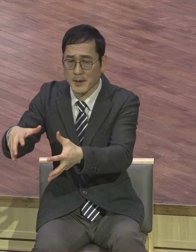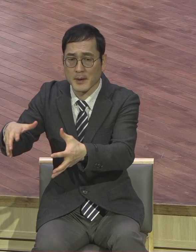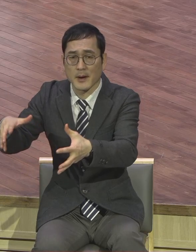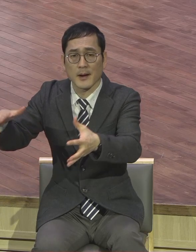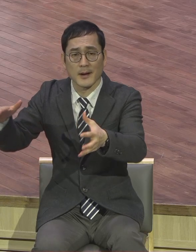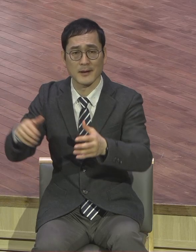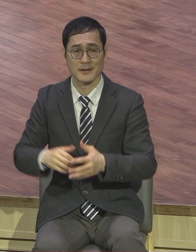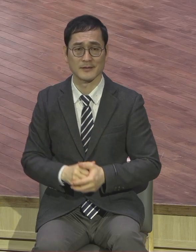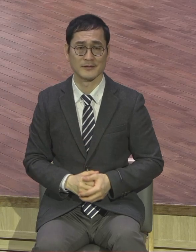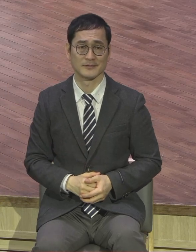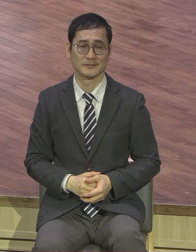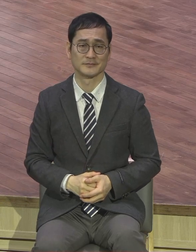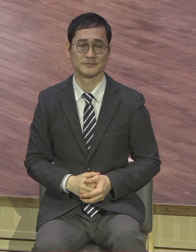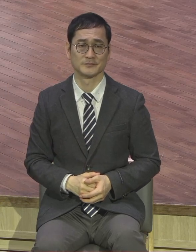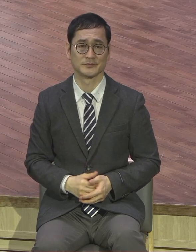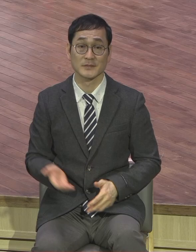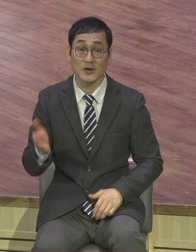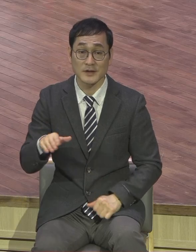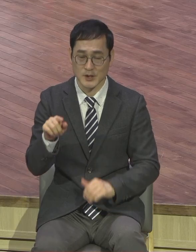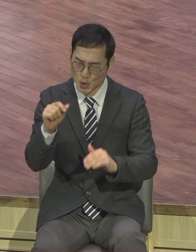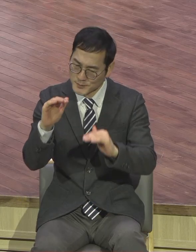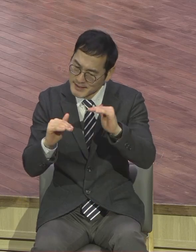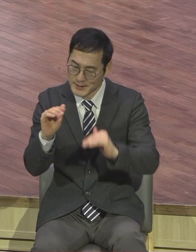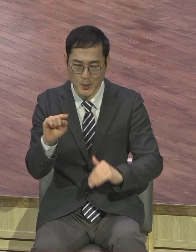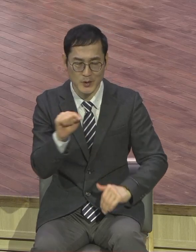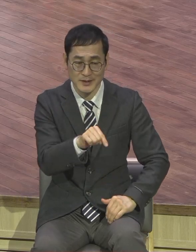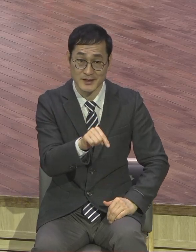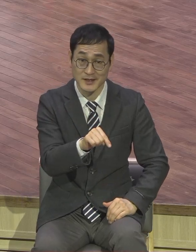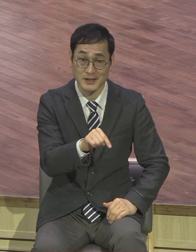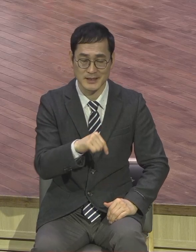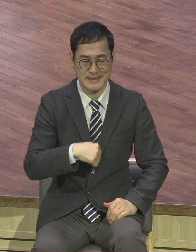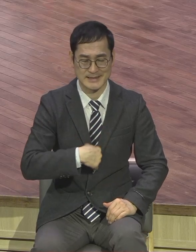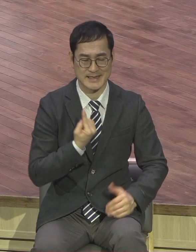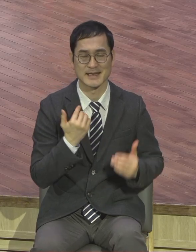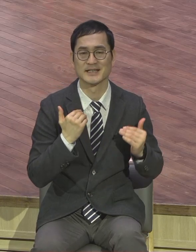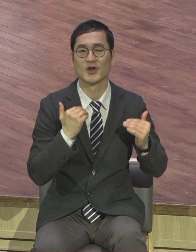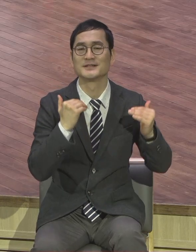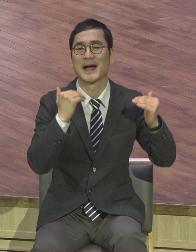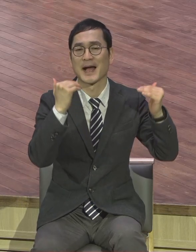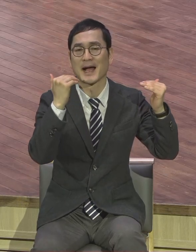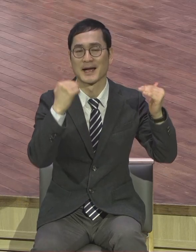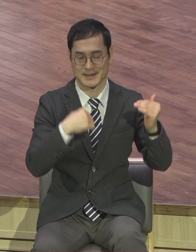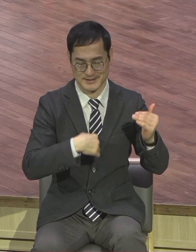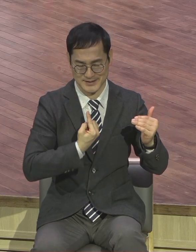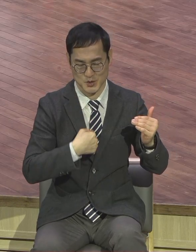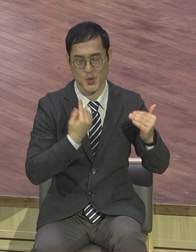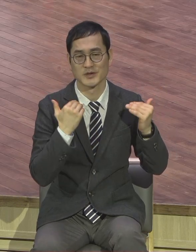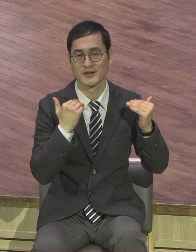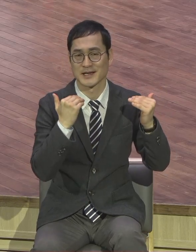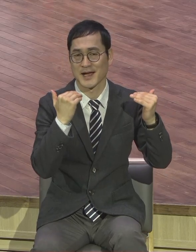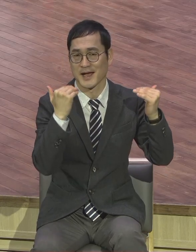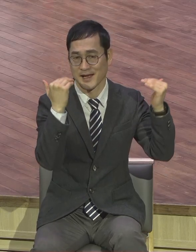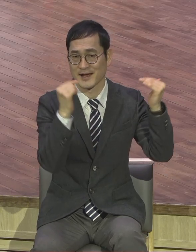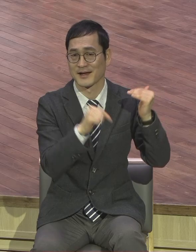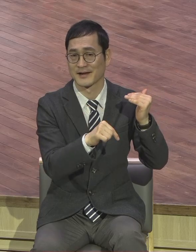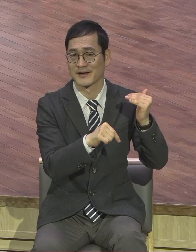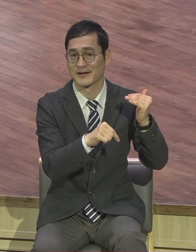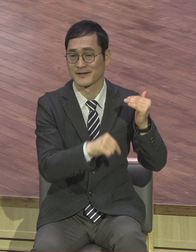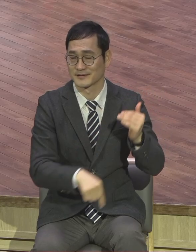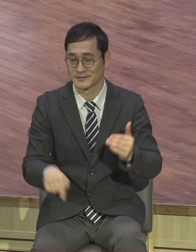겨자식 비유는 자체 성장입니다. 자체 지가 자라는 겁니다. 자체 성장을 의미하는 건데 누룩은